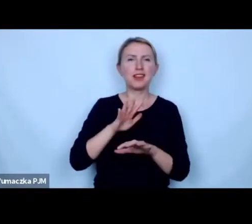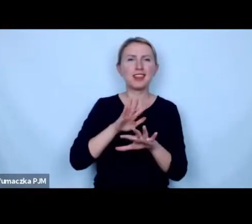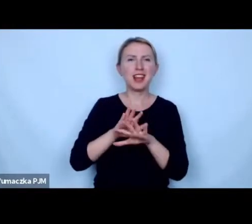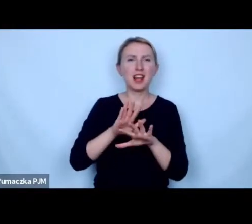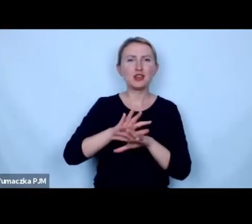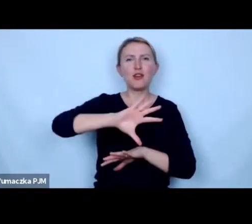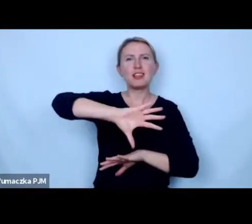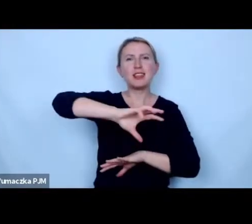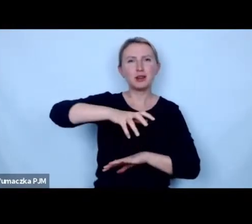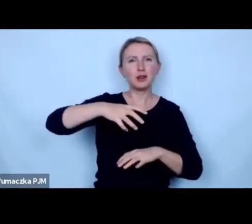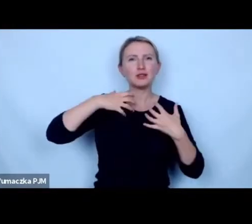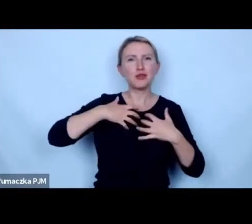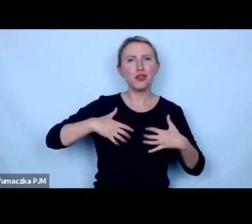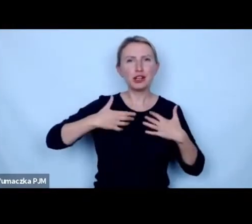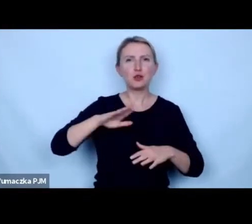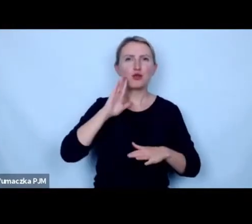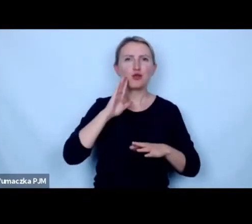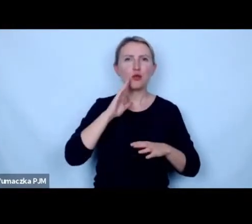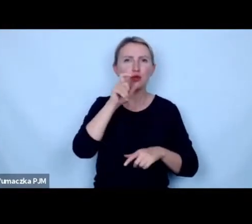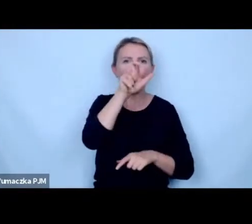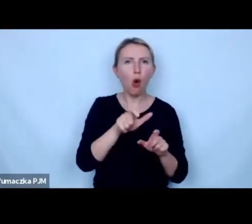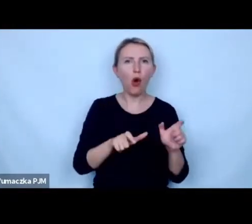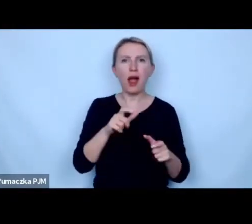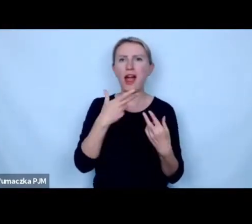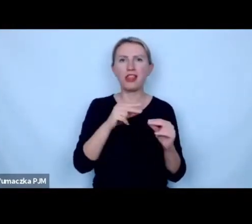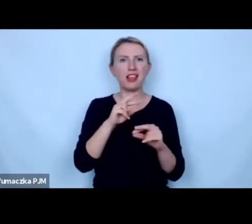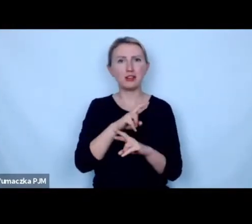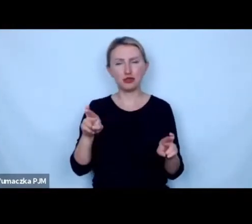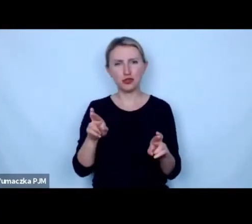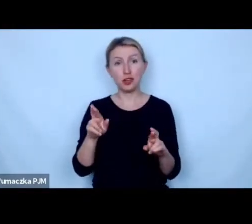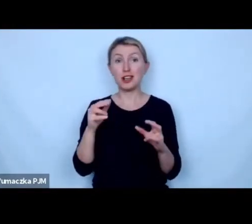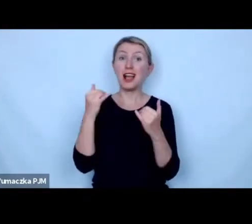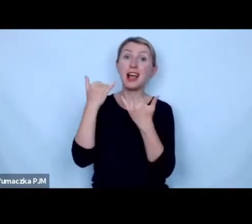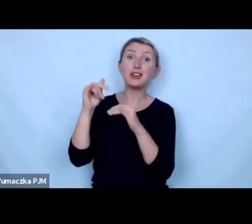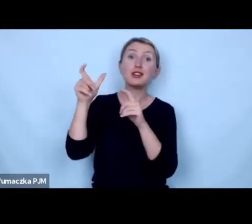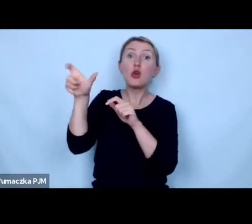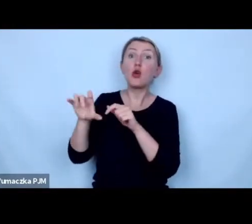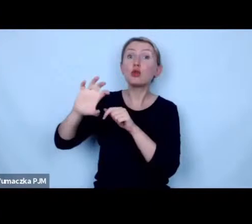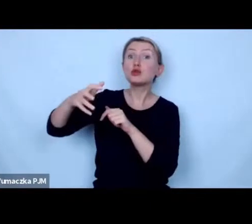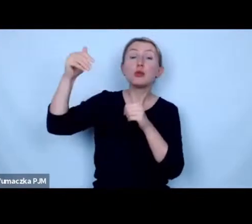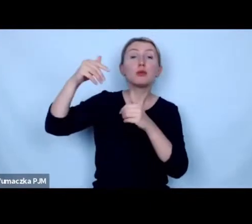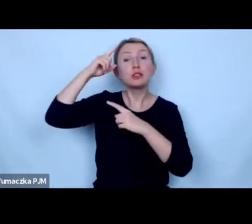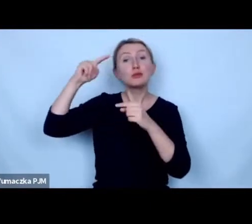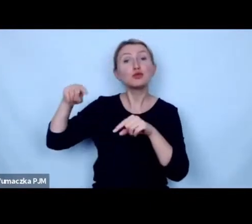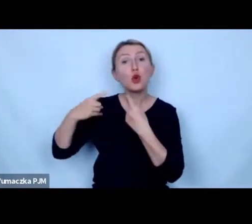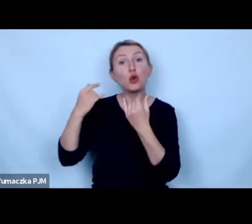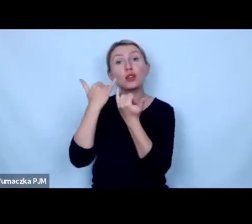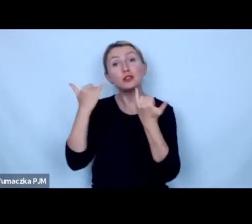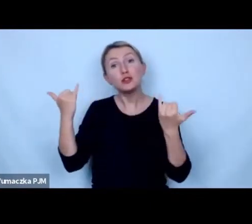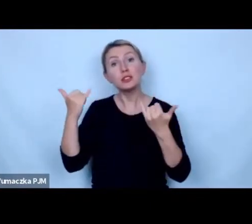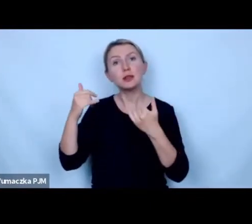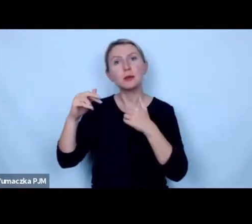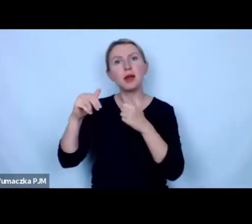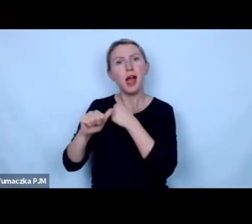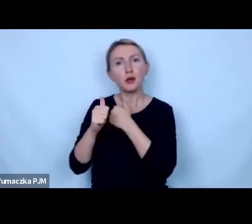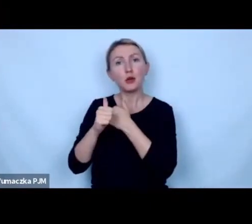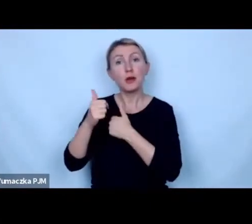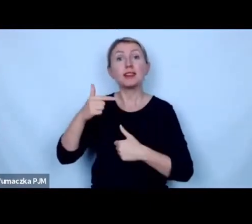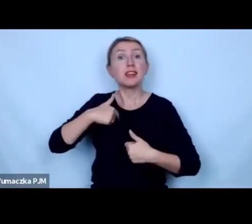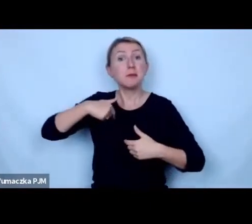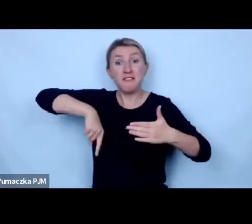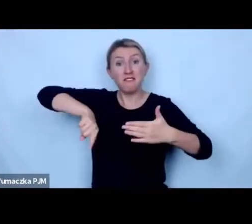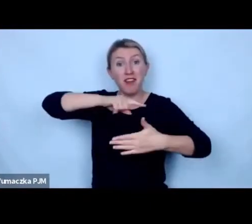grupy można przekonać ale nie wszystkich natomiast innych można przekonać innymi argumentami i to że mamy wewnętrzną różnorodność pozwoli nam to zrobić